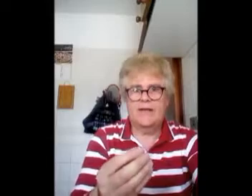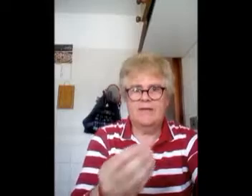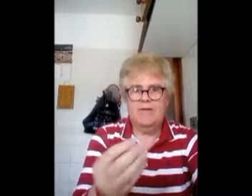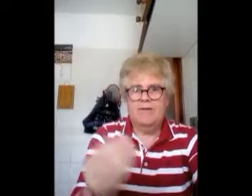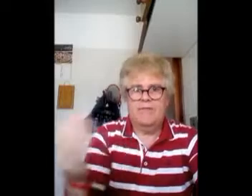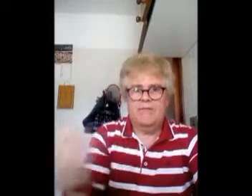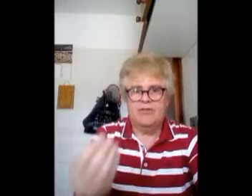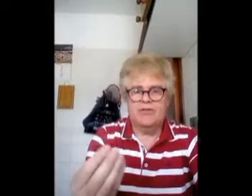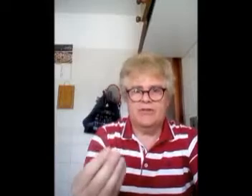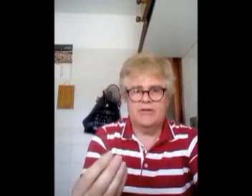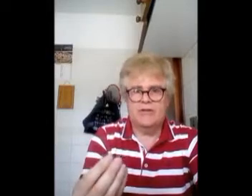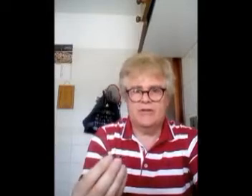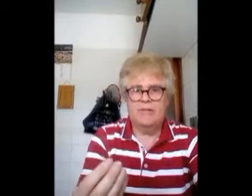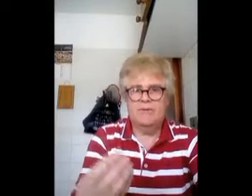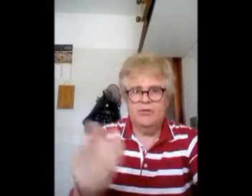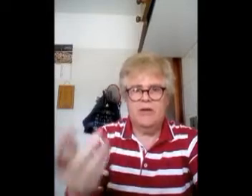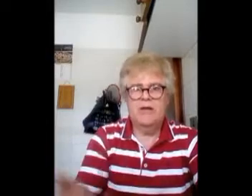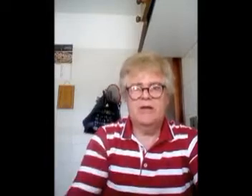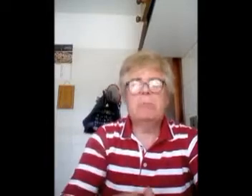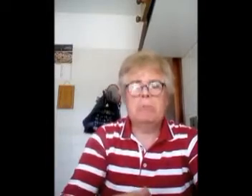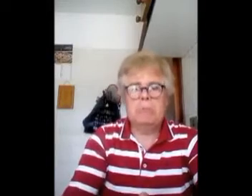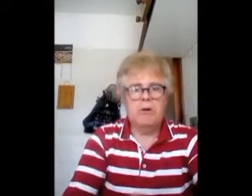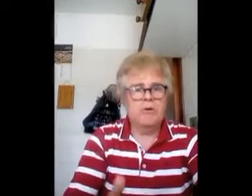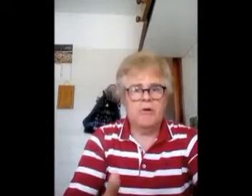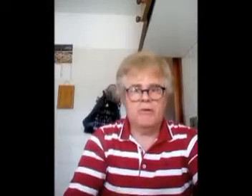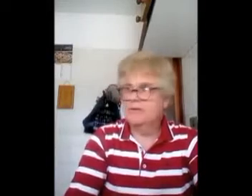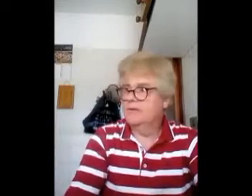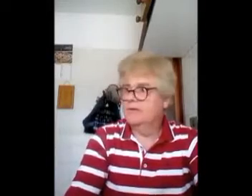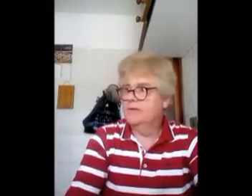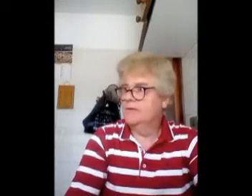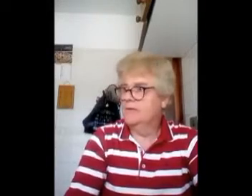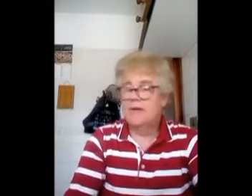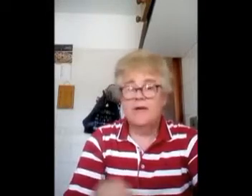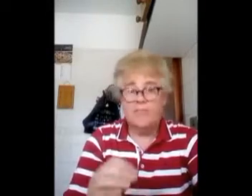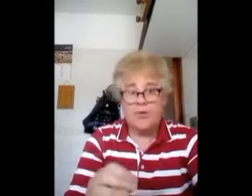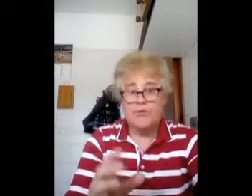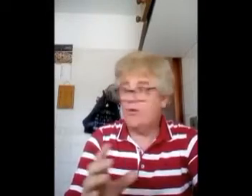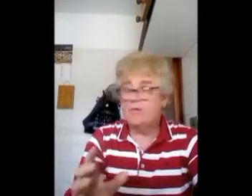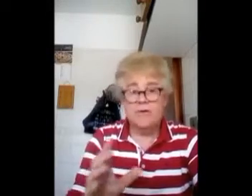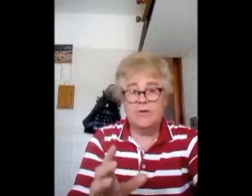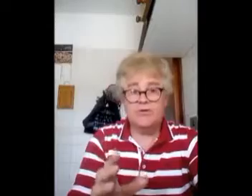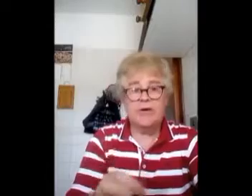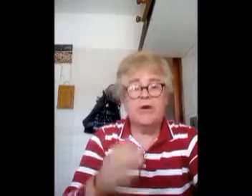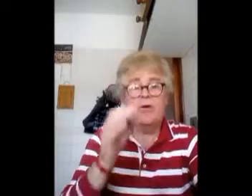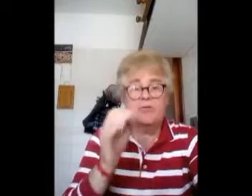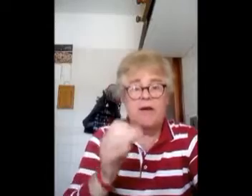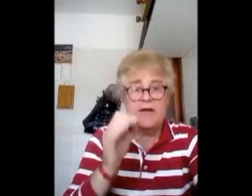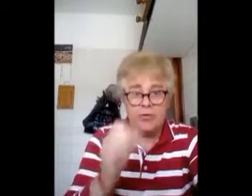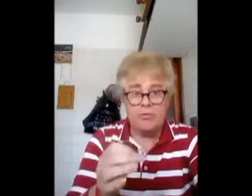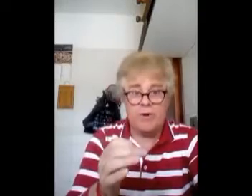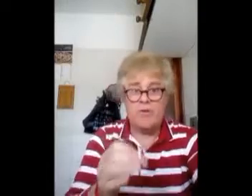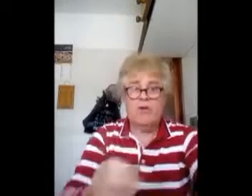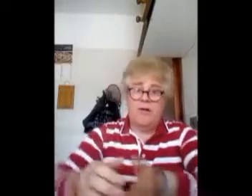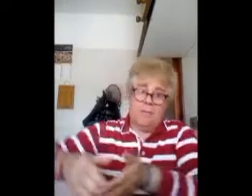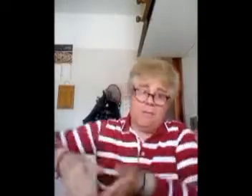E che chiedeva a dire al farmacista? Dammi due. No, non ho capito. Forse ho capito una cosa. Ho sbagliato il numero.